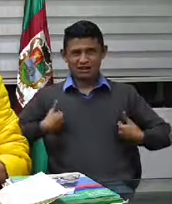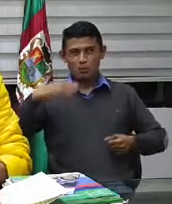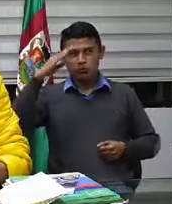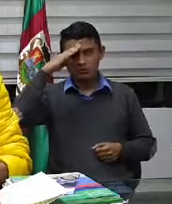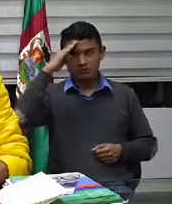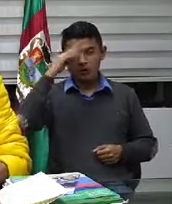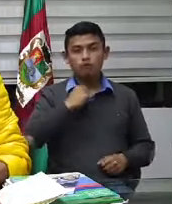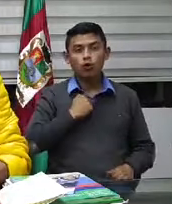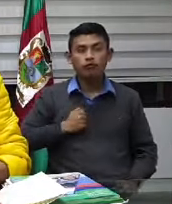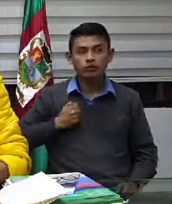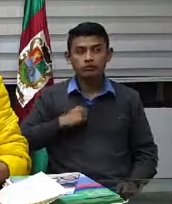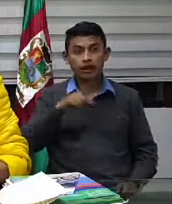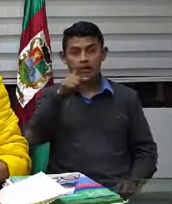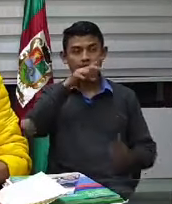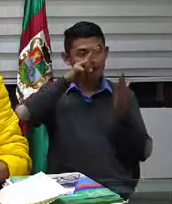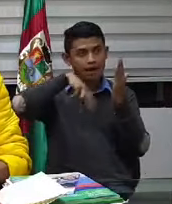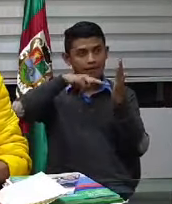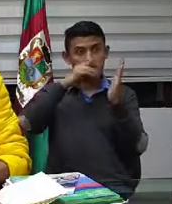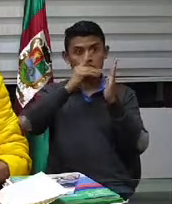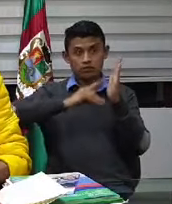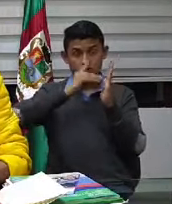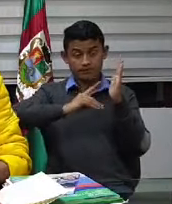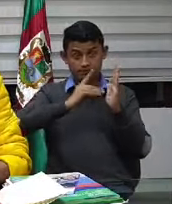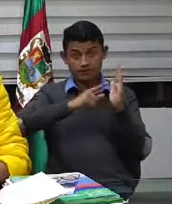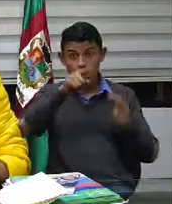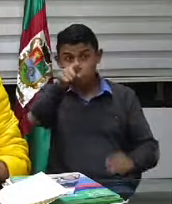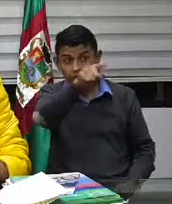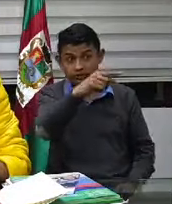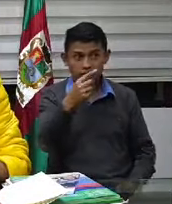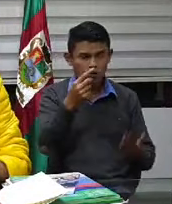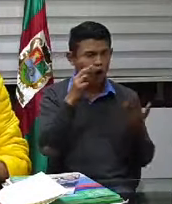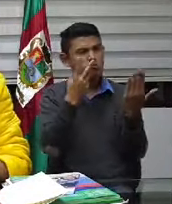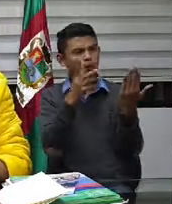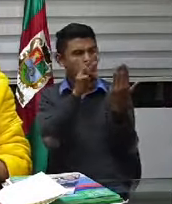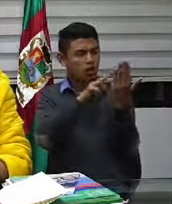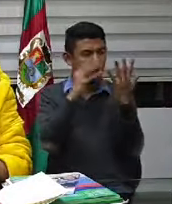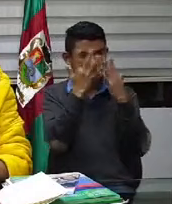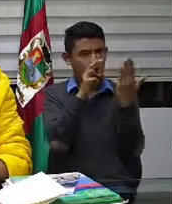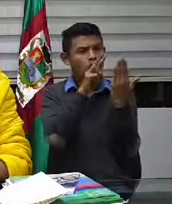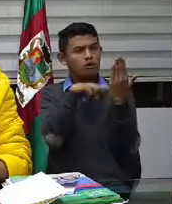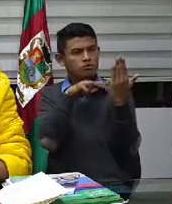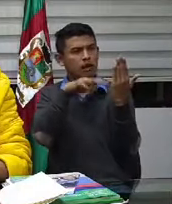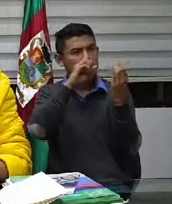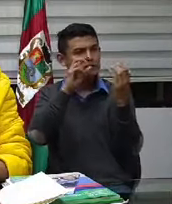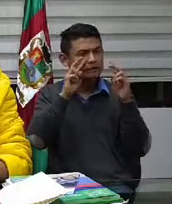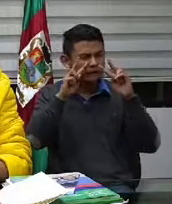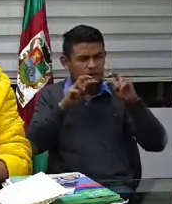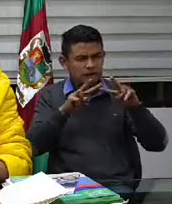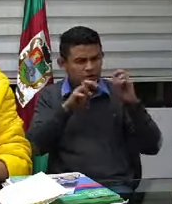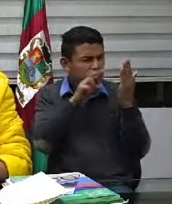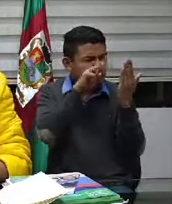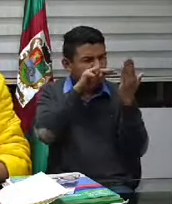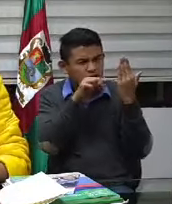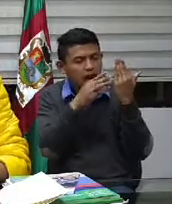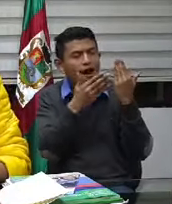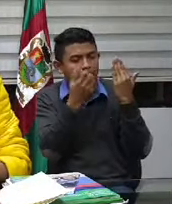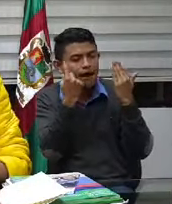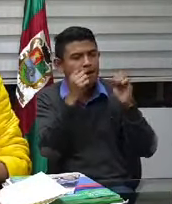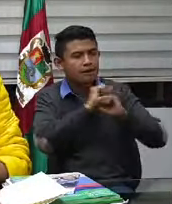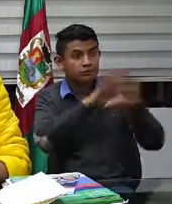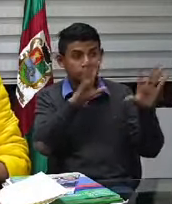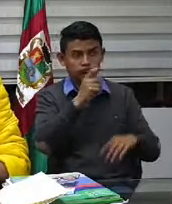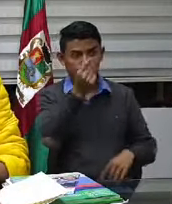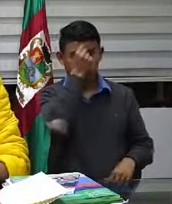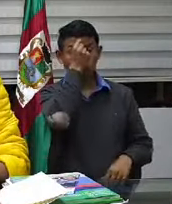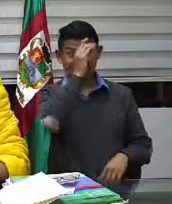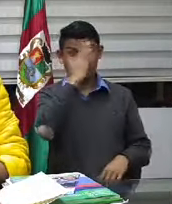para poder también actuar objetivamente y poder hacer los comparendos respectivos a las personas que también los